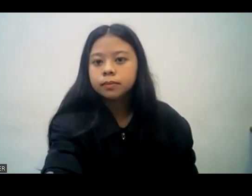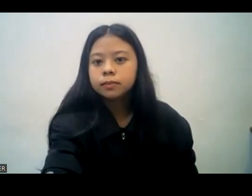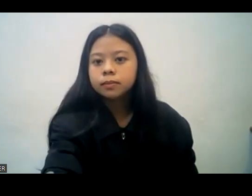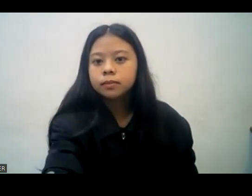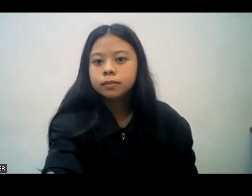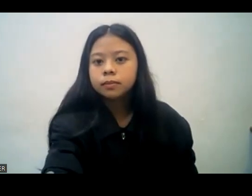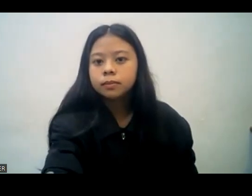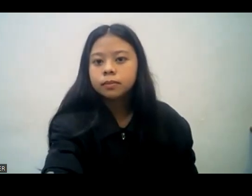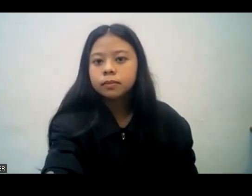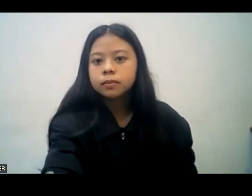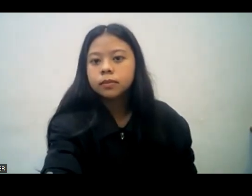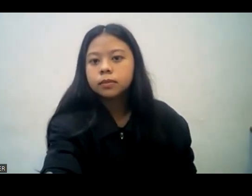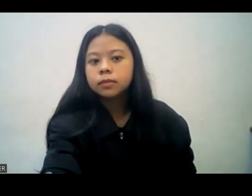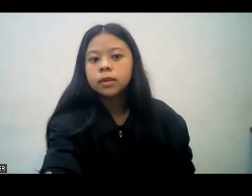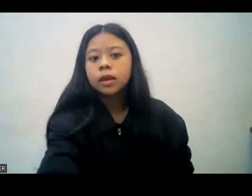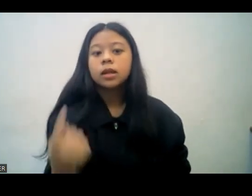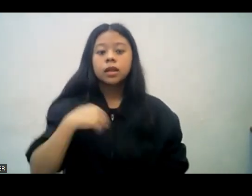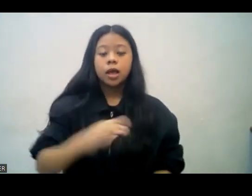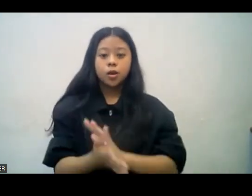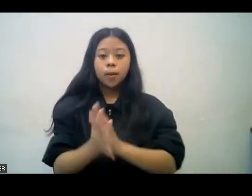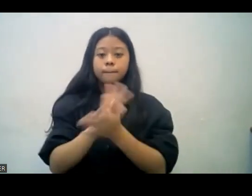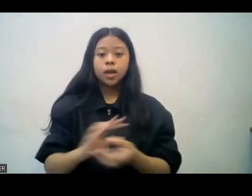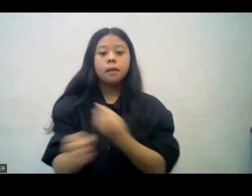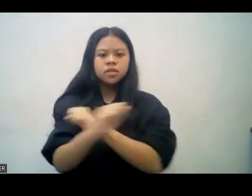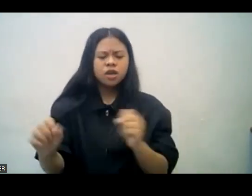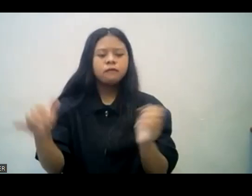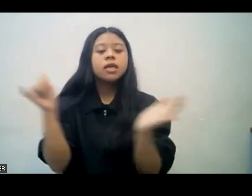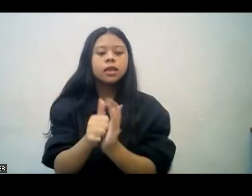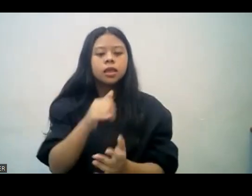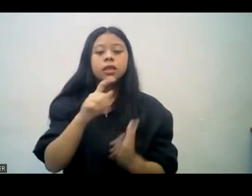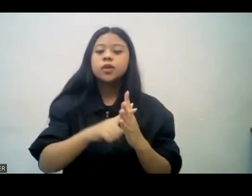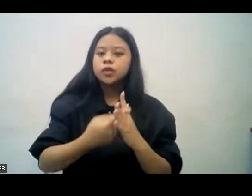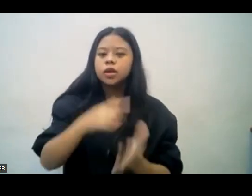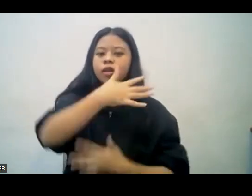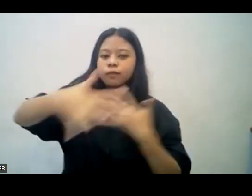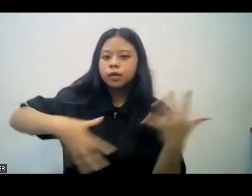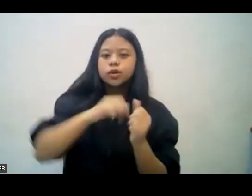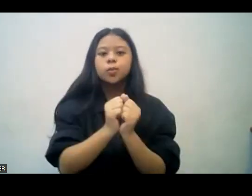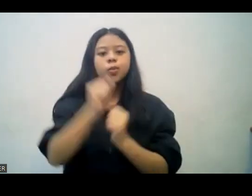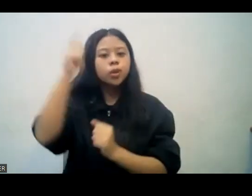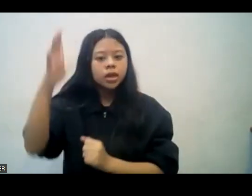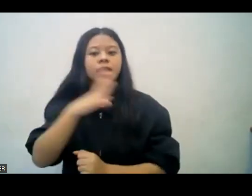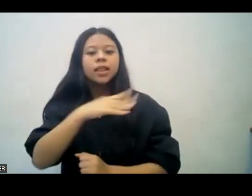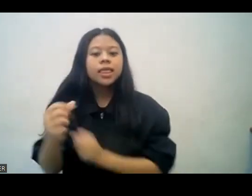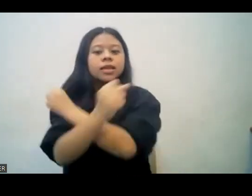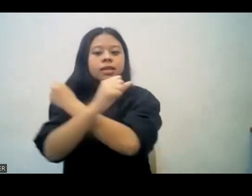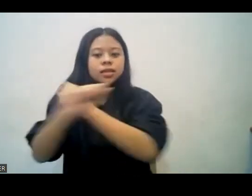Kaya mula nang tayo ay maligtas, dun po nagsimula yung ating fellowship sa Diyos at sa mga ligtas na tao.